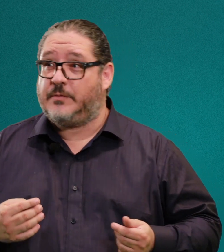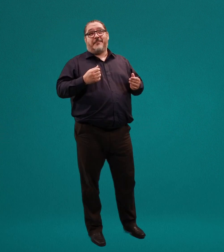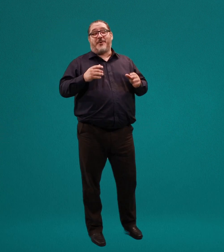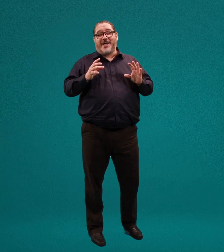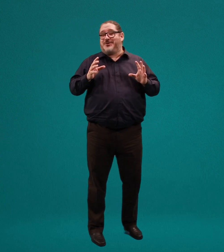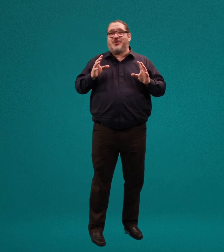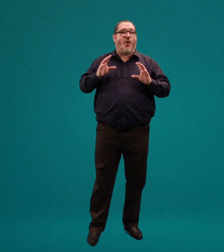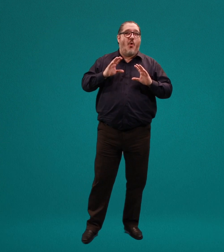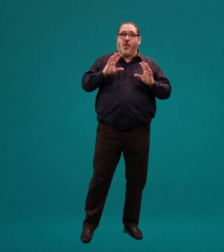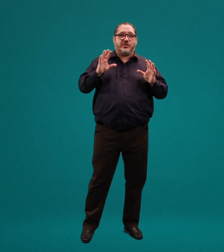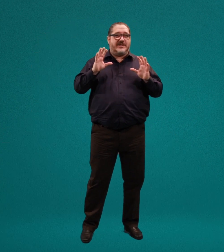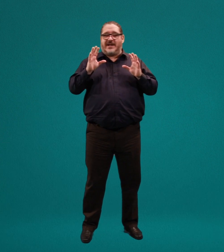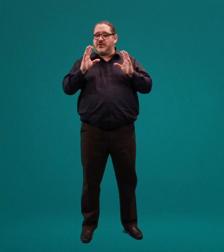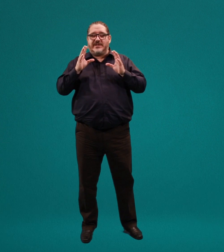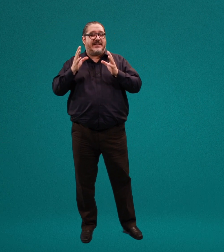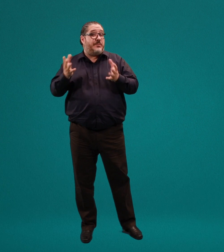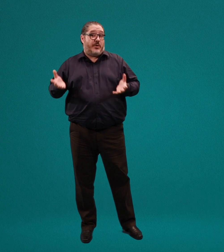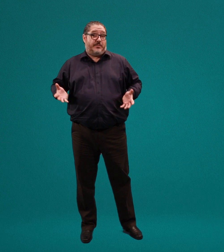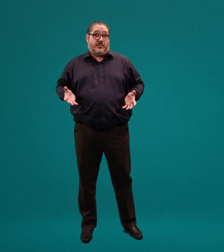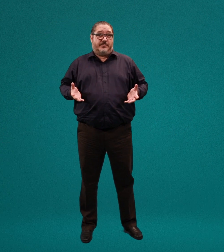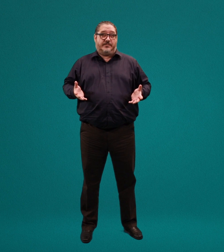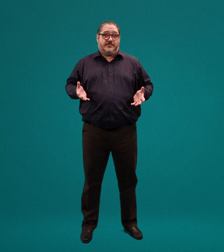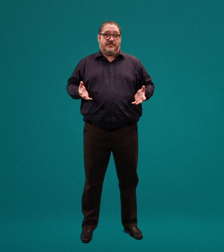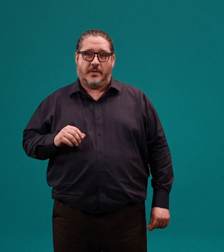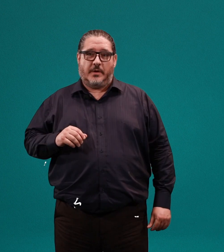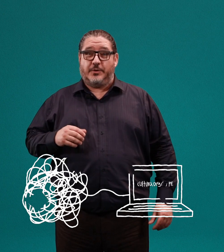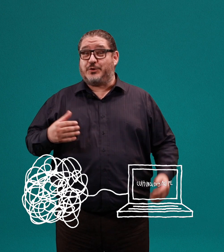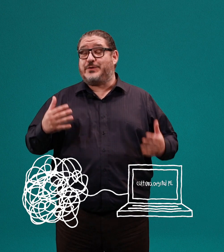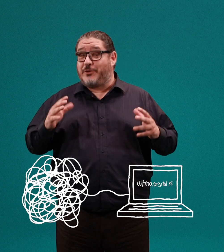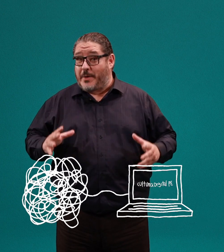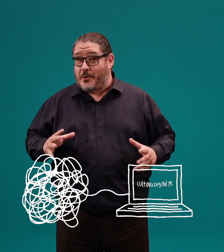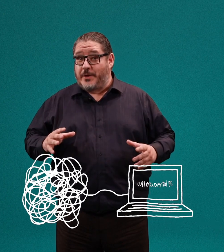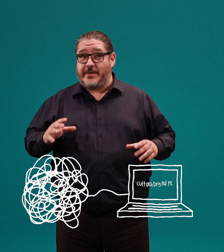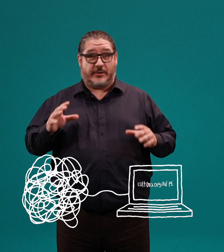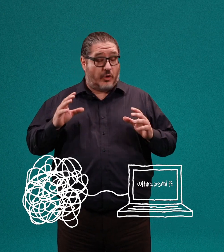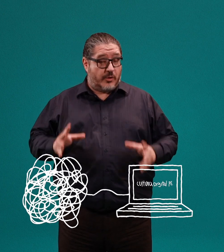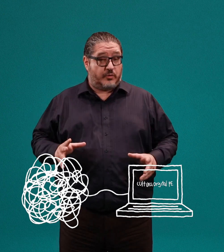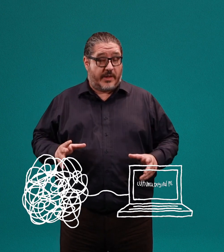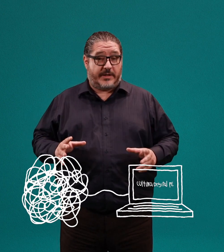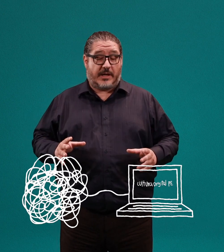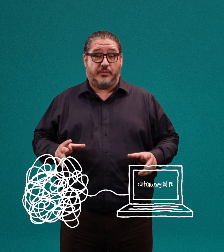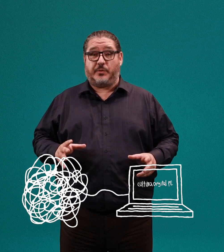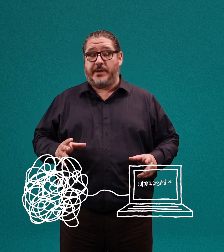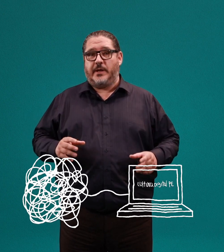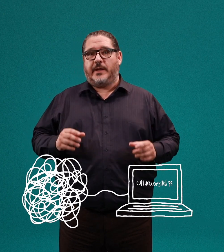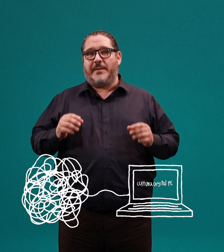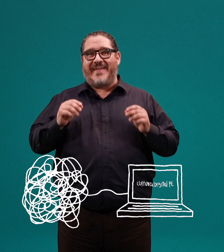Por años, no hubo otra instalación de ese tipo en el Perú. Yo soy Sandro Marconi, director de CulturaDigital.p, y me